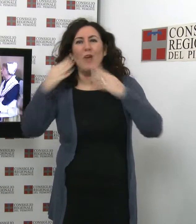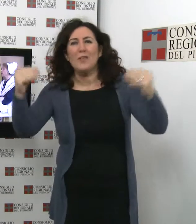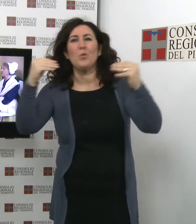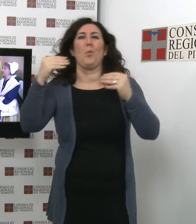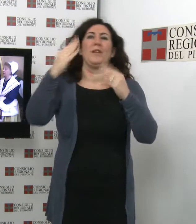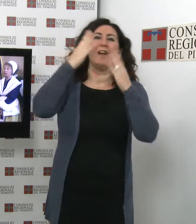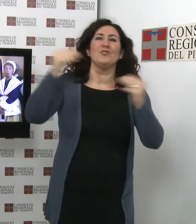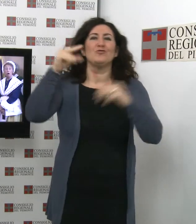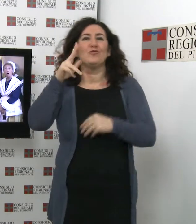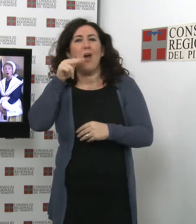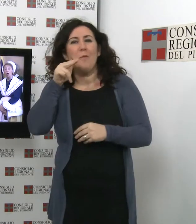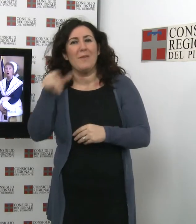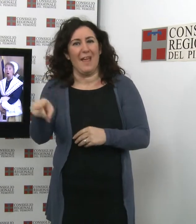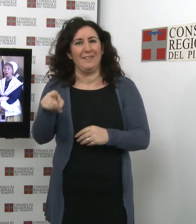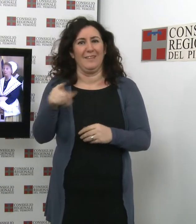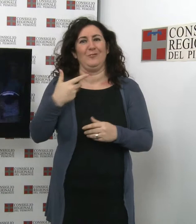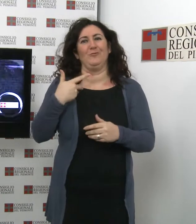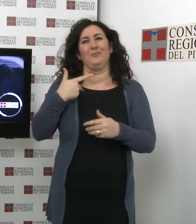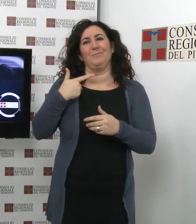diversi gruppi folcloristici piemontesi.